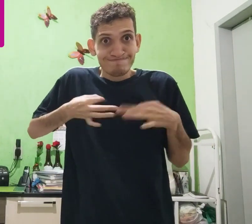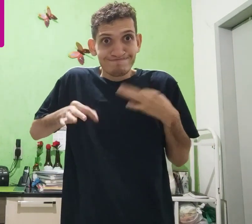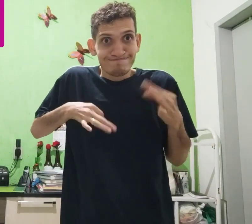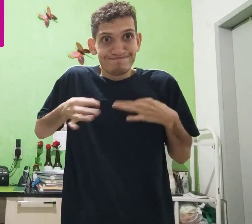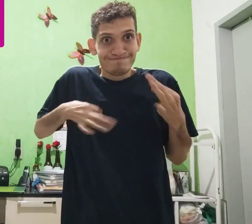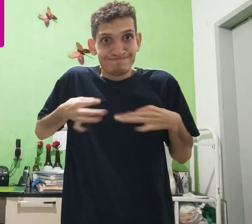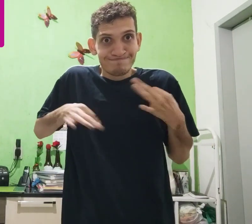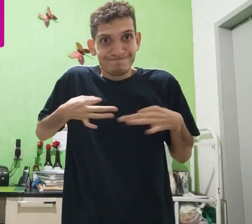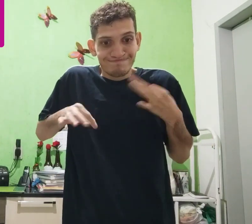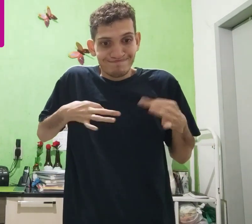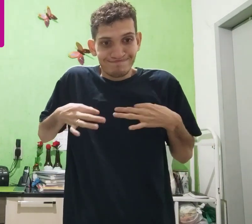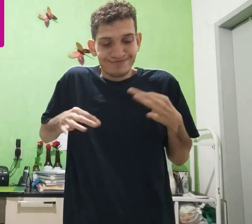ou esse movimento, ó.